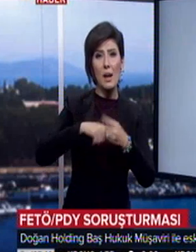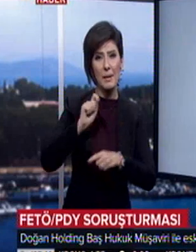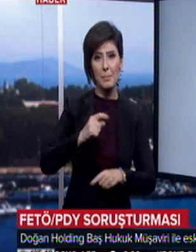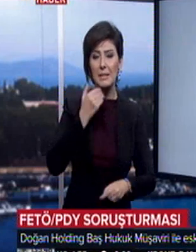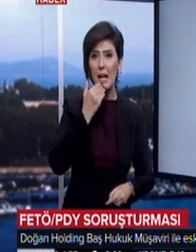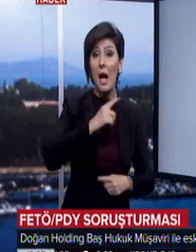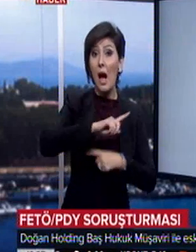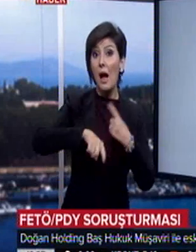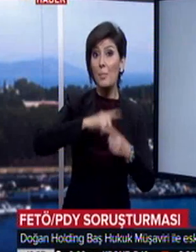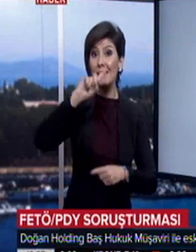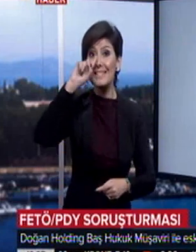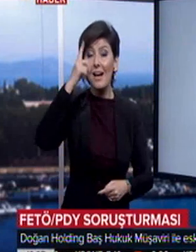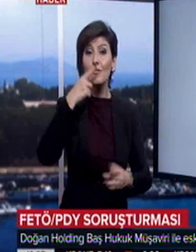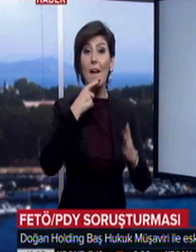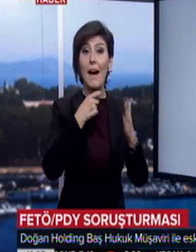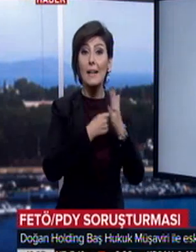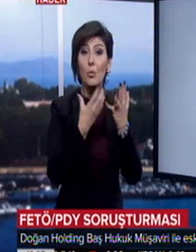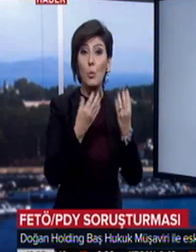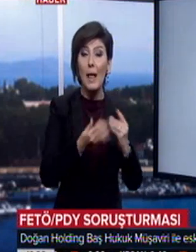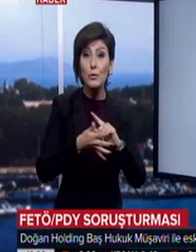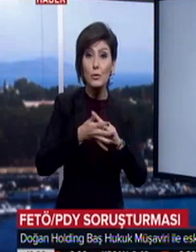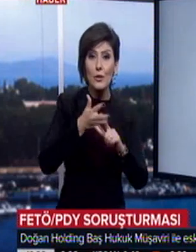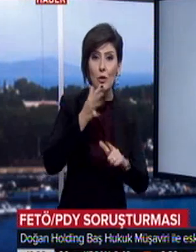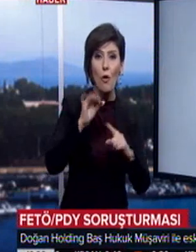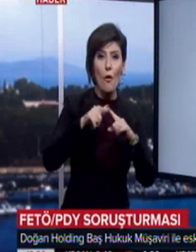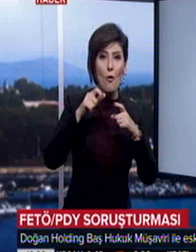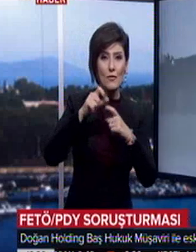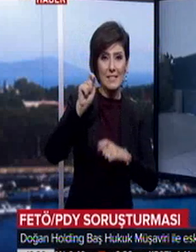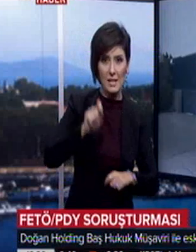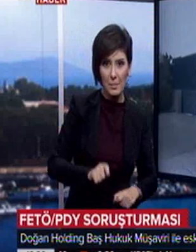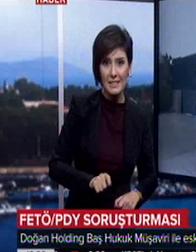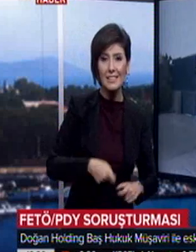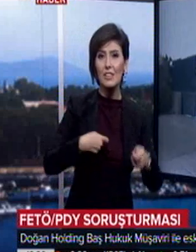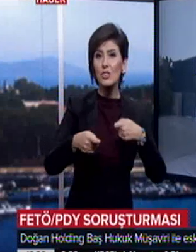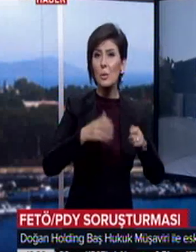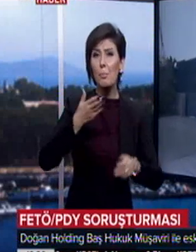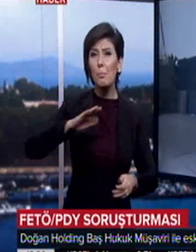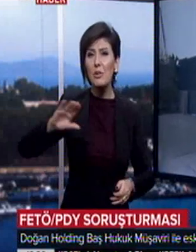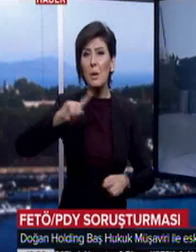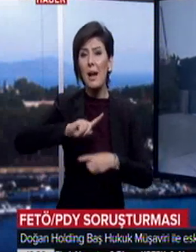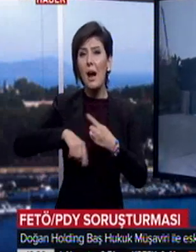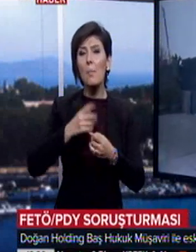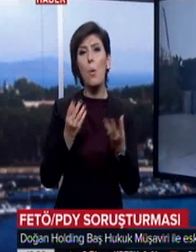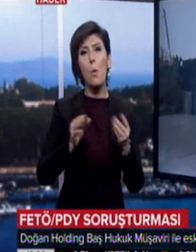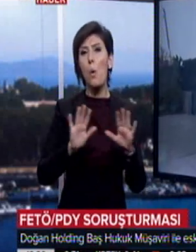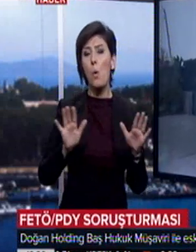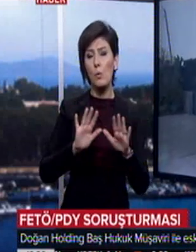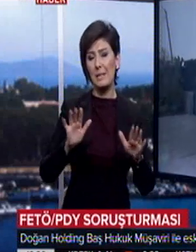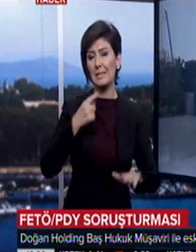Aramanın sadece adı geçen yöneticilerin ofislerinde yapıldığının, şirkette başka bir aramanın olmadığının altı çizildi.